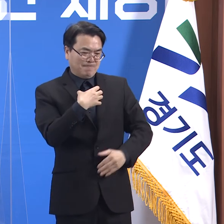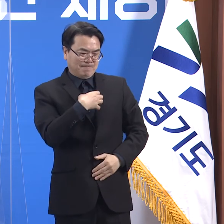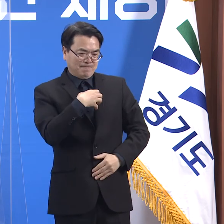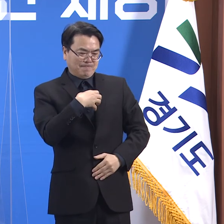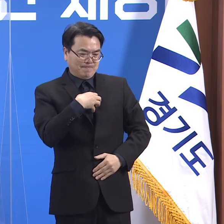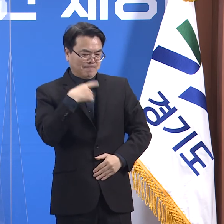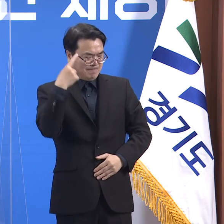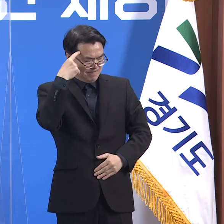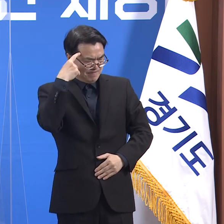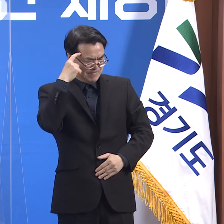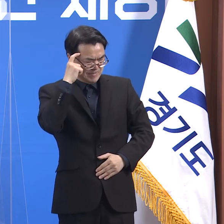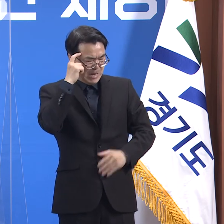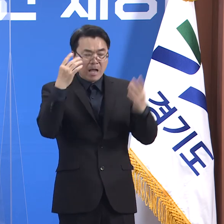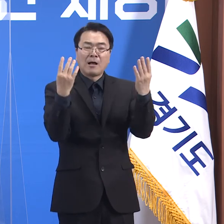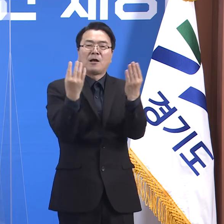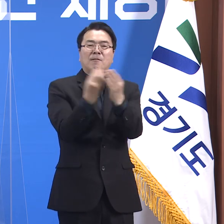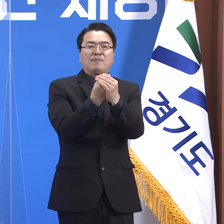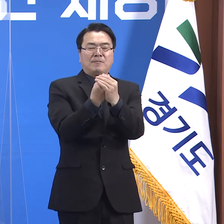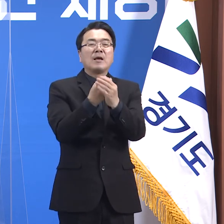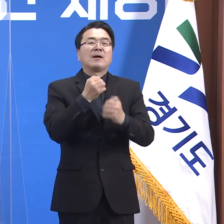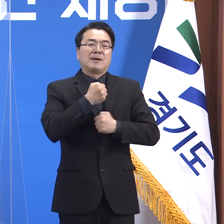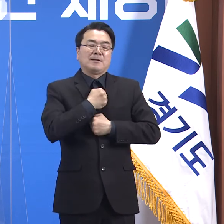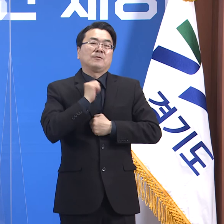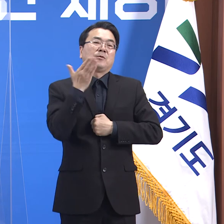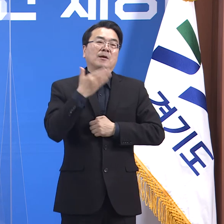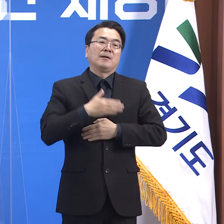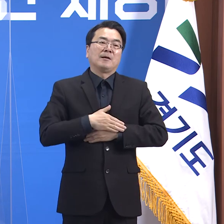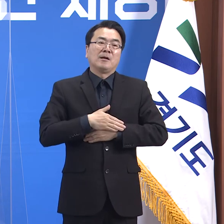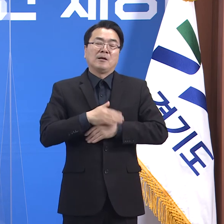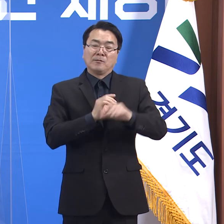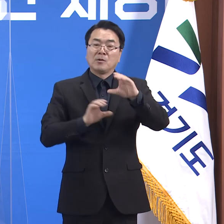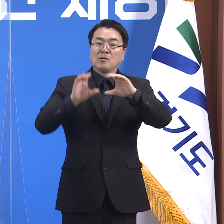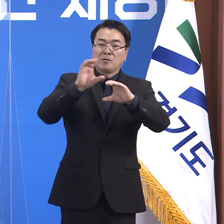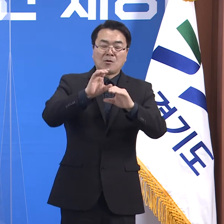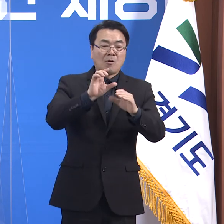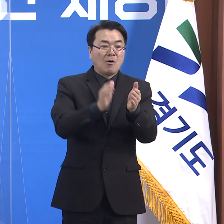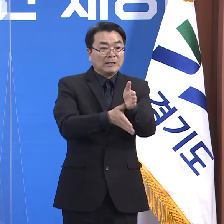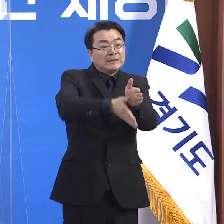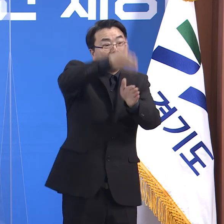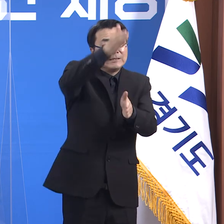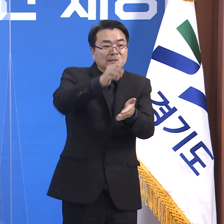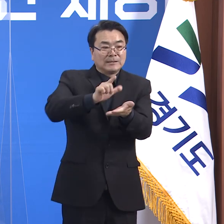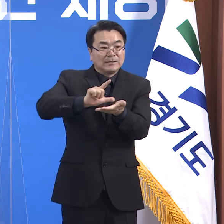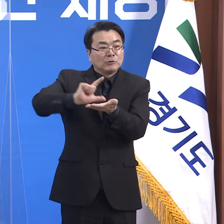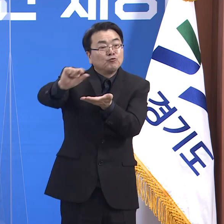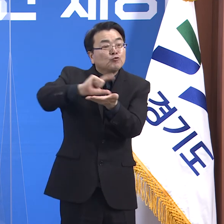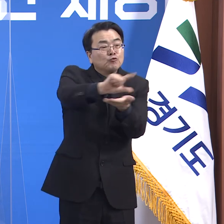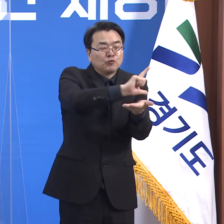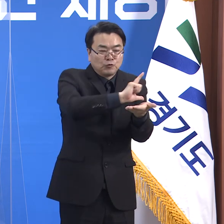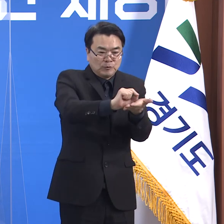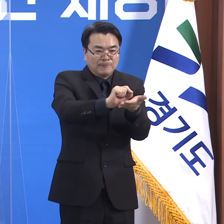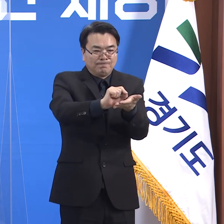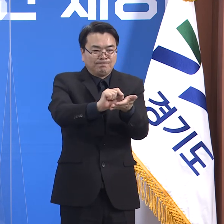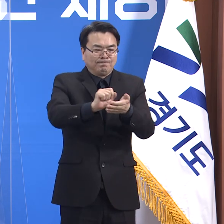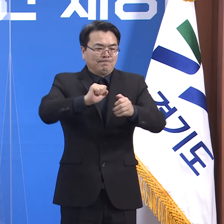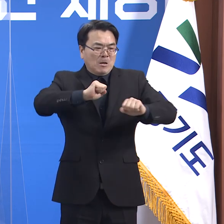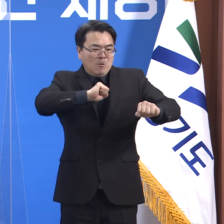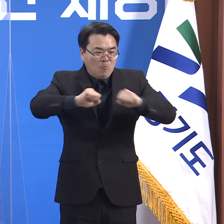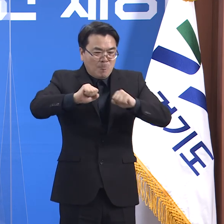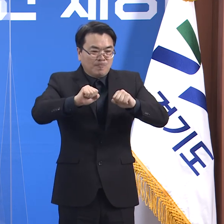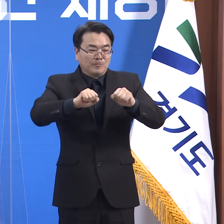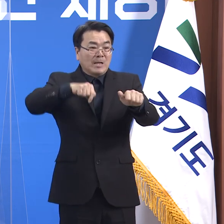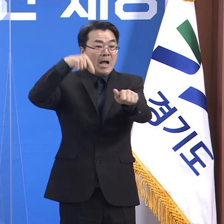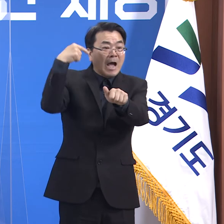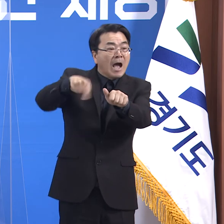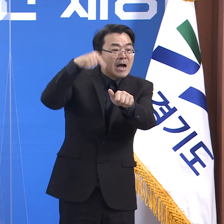되었을 것으로 추정합니다. 더불어 시군대에서 행정력을 발휘하여 지도 및 계도 활동을 하면서 더욱